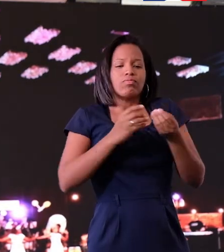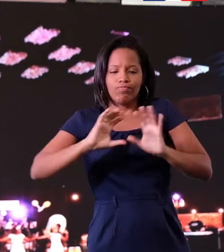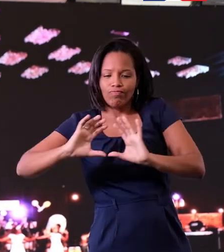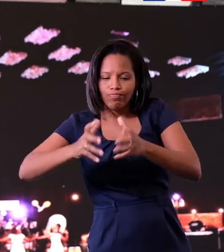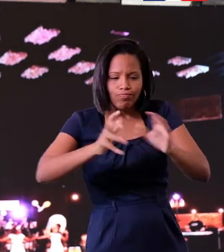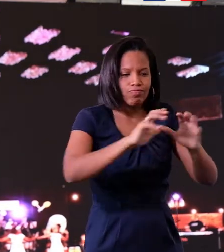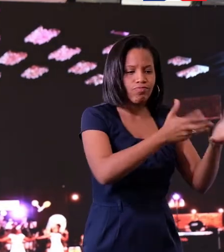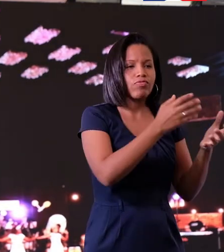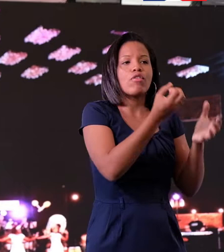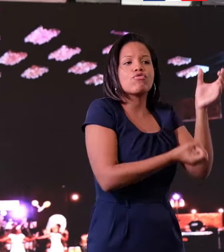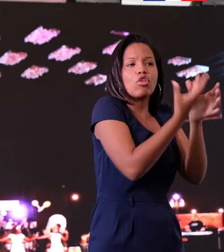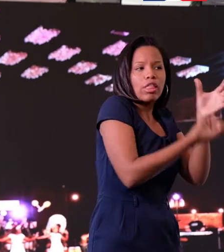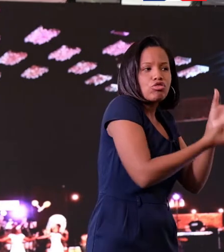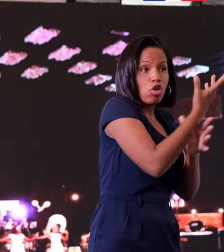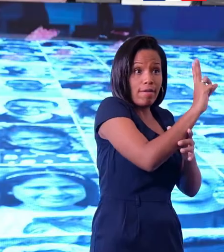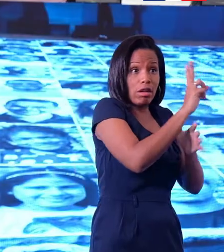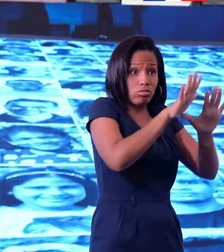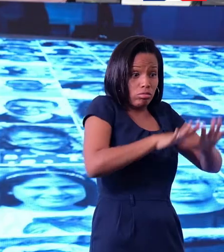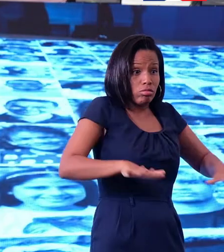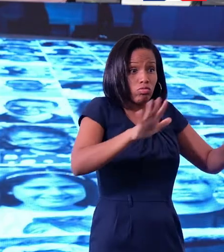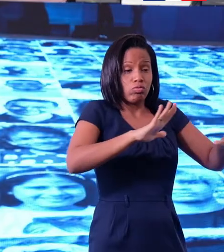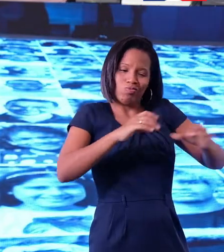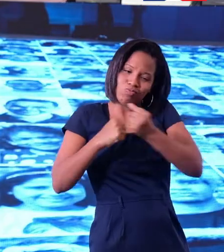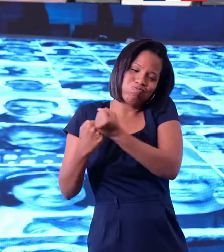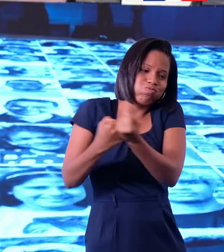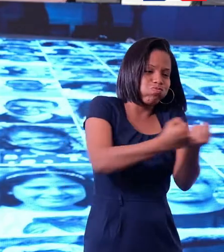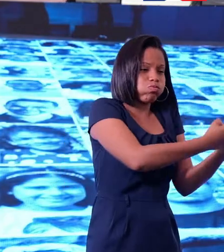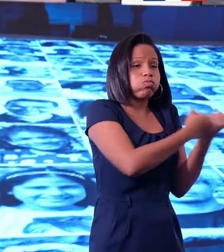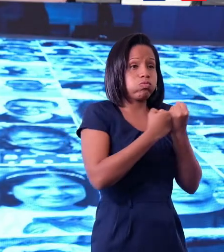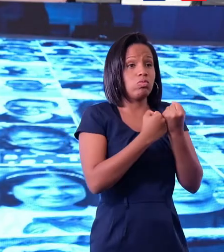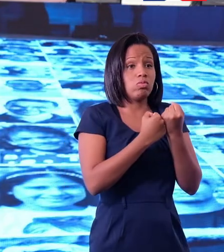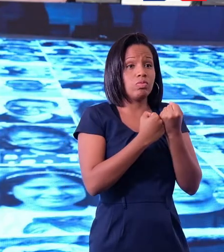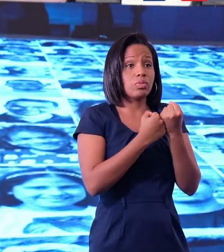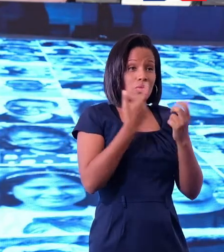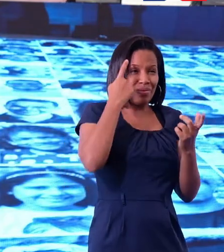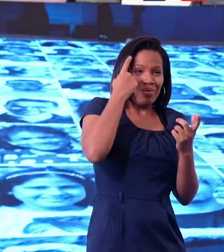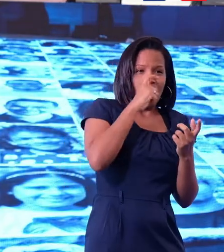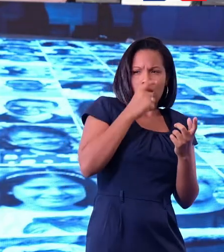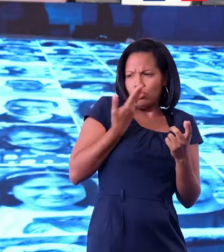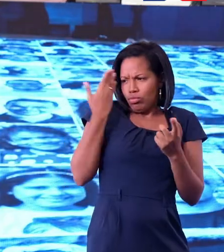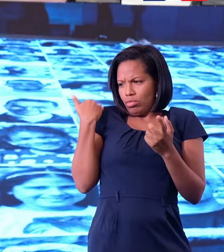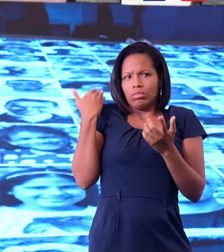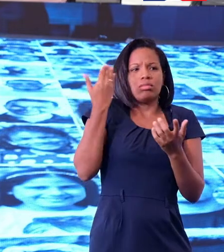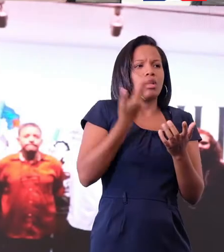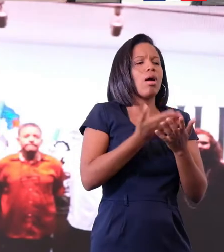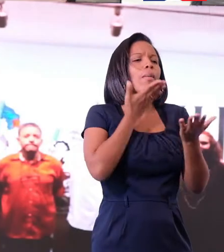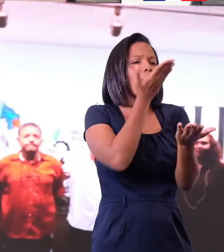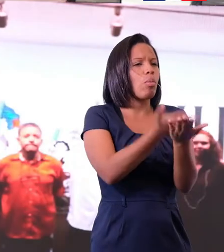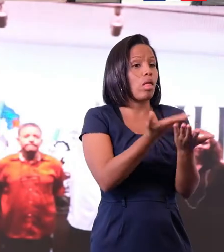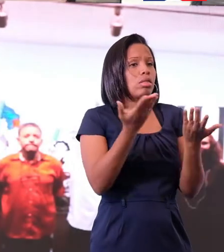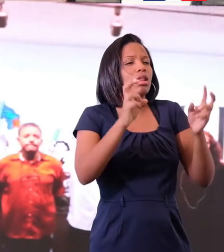fundaciones venezolanas. Les hemos propuesto en el último año una gran oferta cultural y educativa,